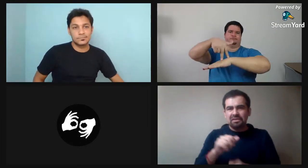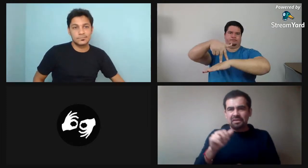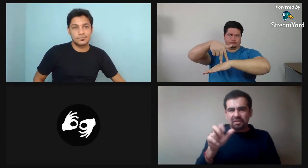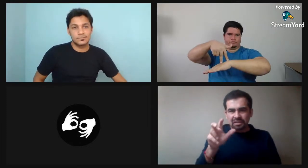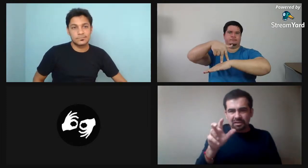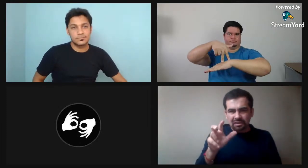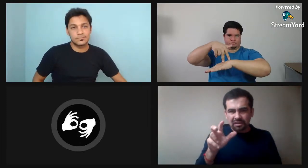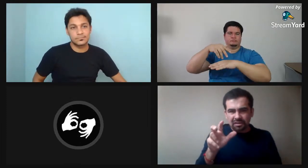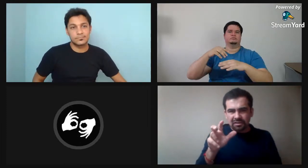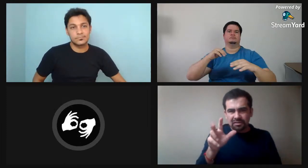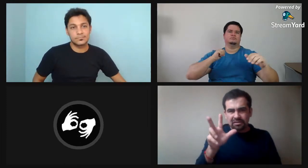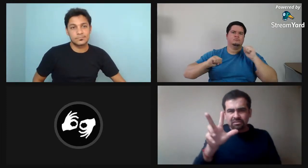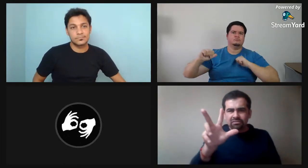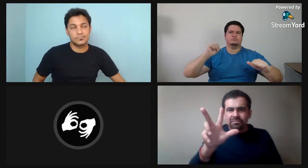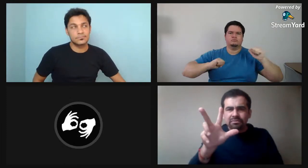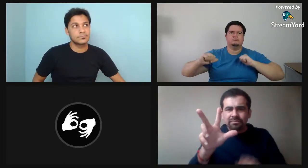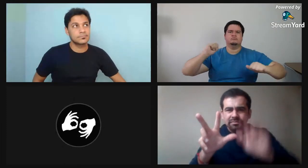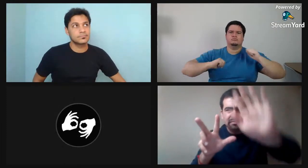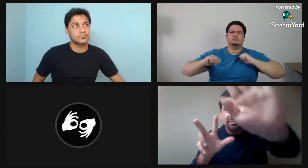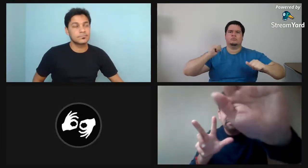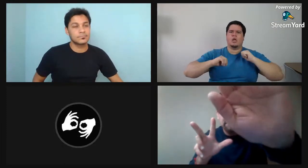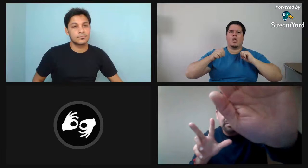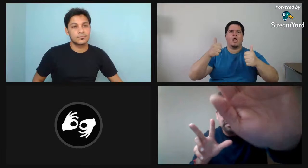Ya a la edad de 18 años, me parece.